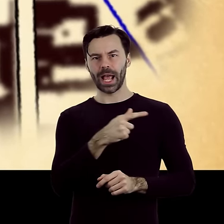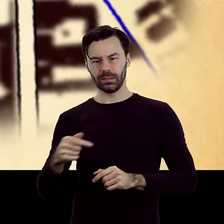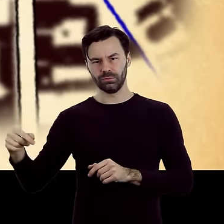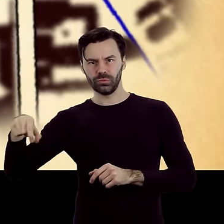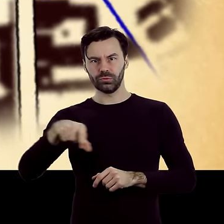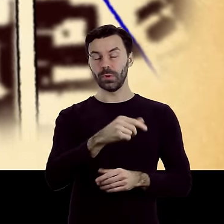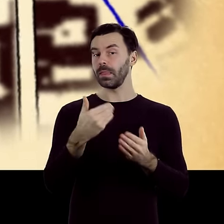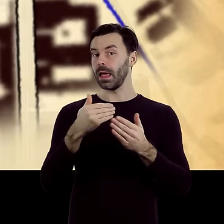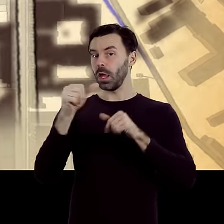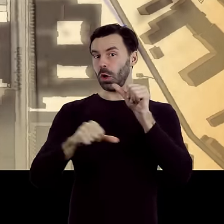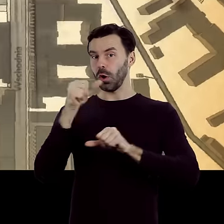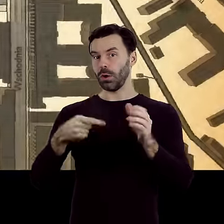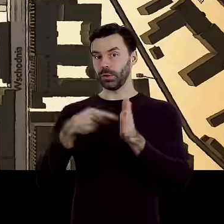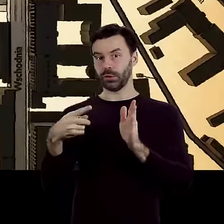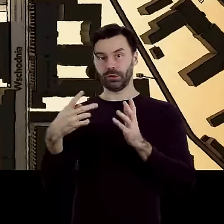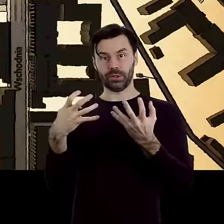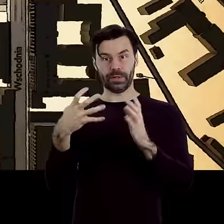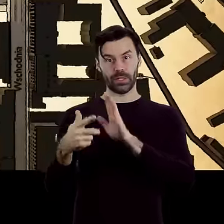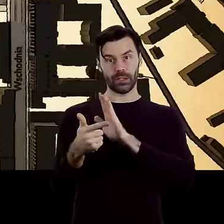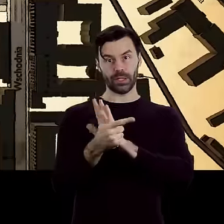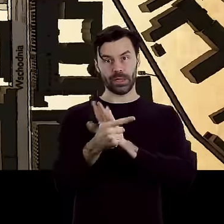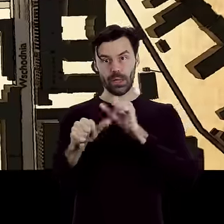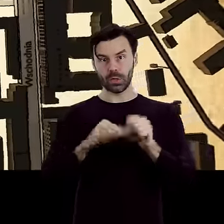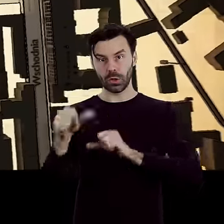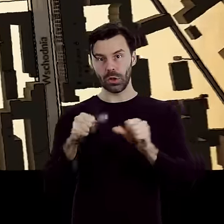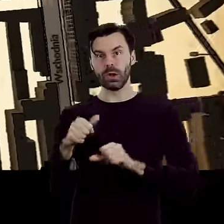1917 roku środkowy jej fragment zakryto.